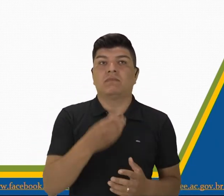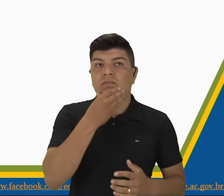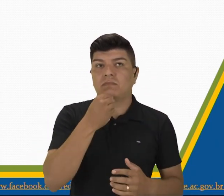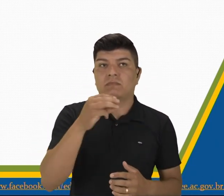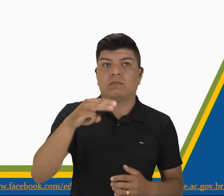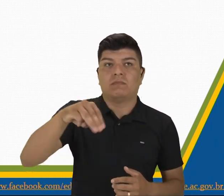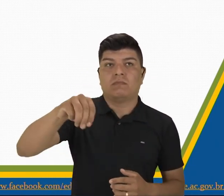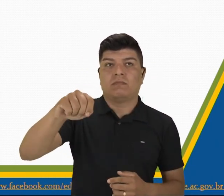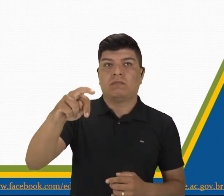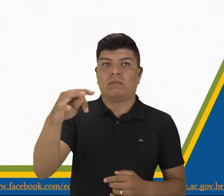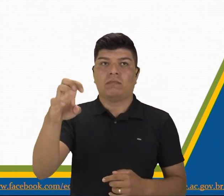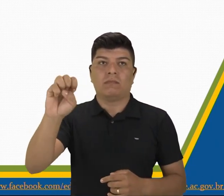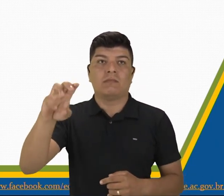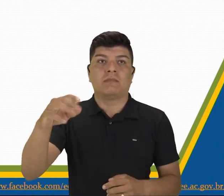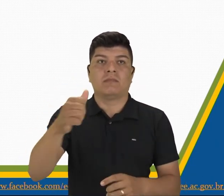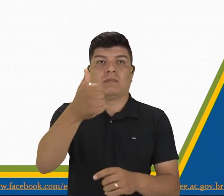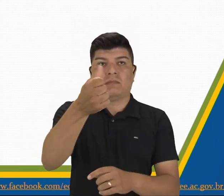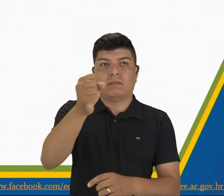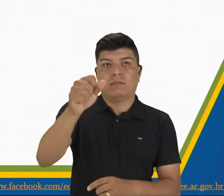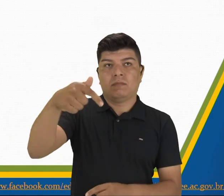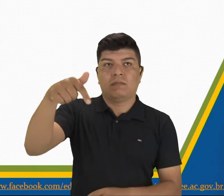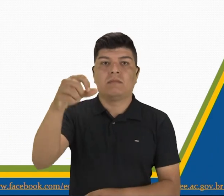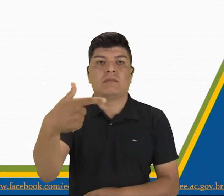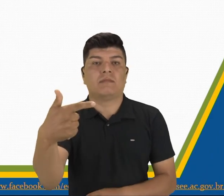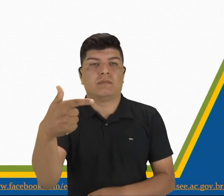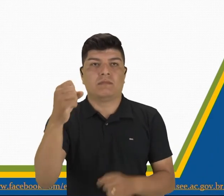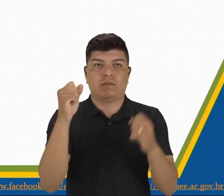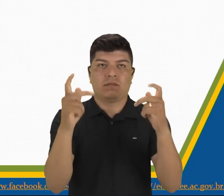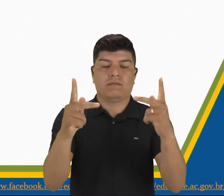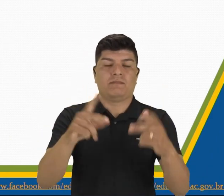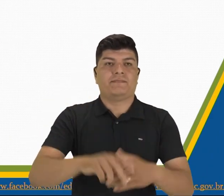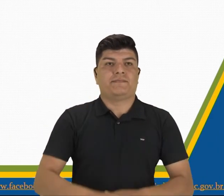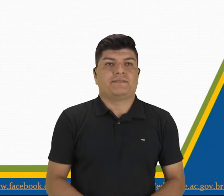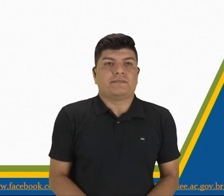1872, ¿ok?